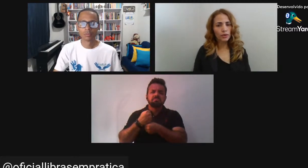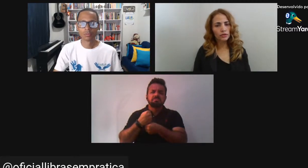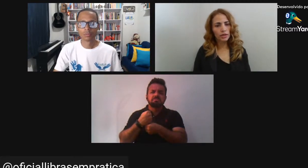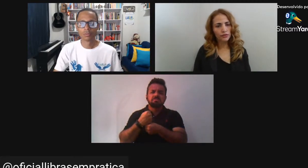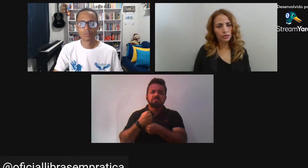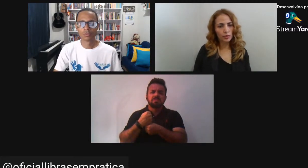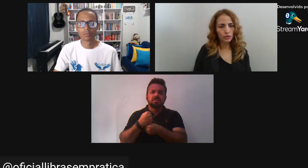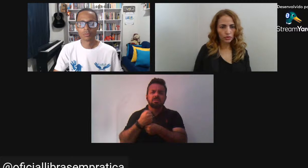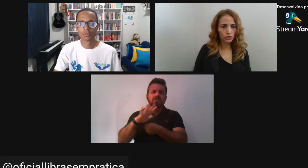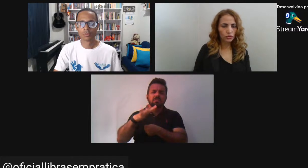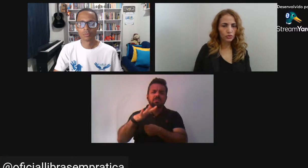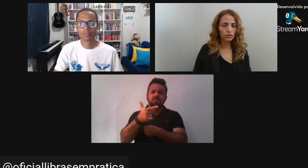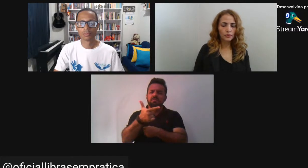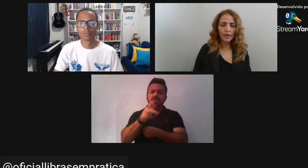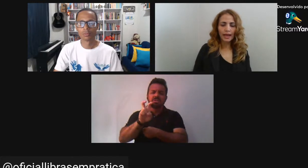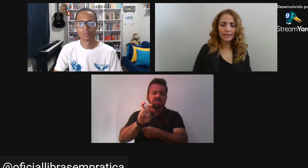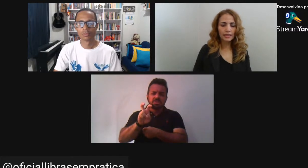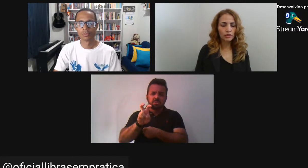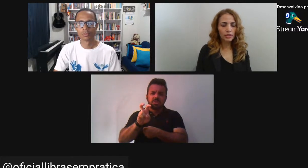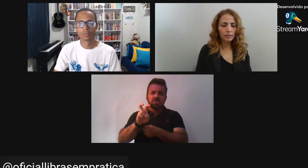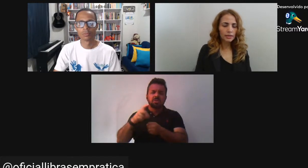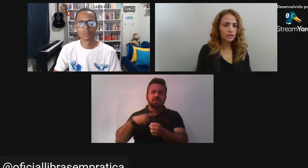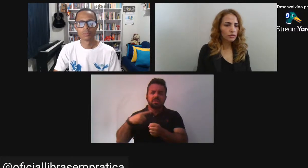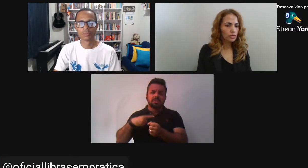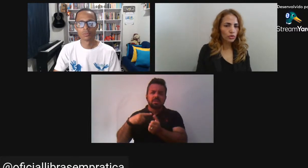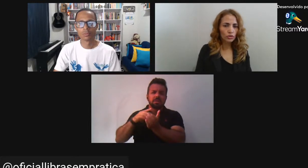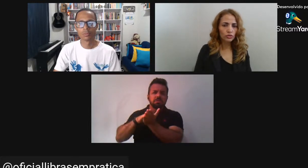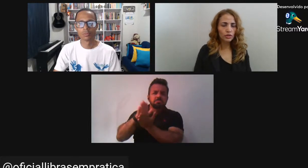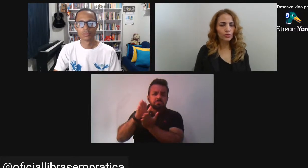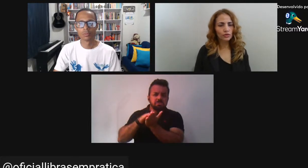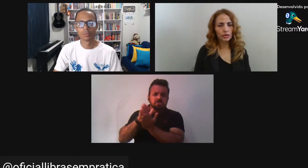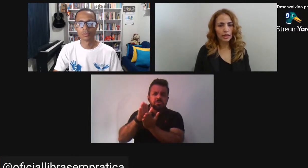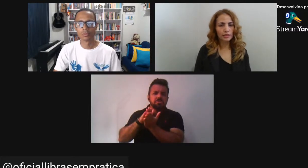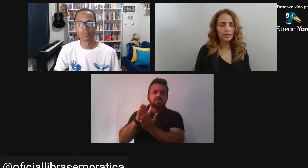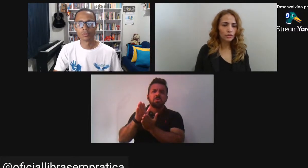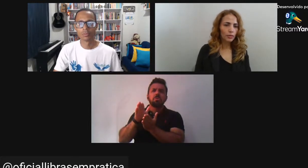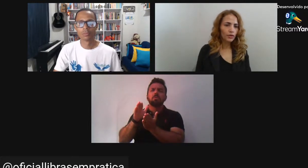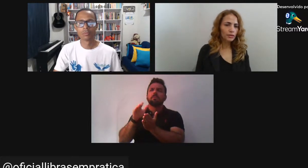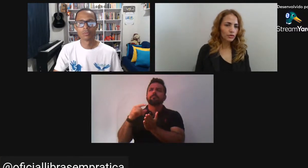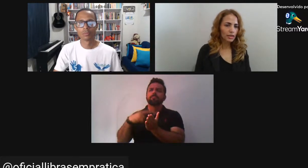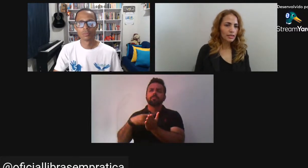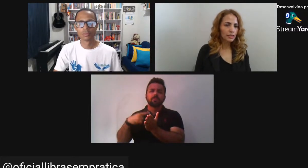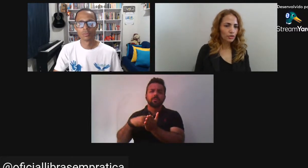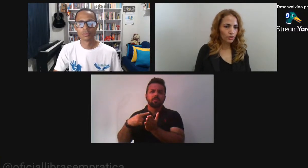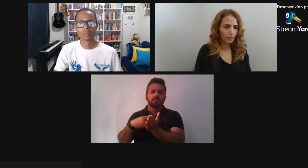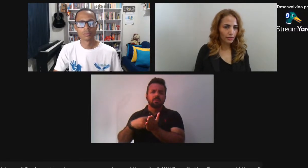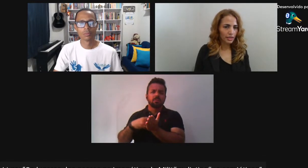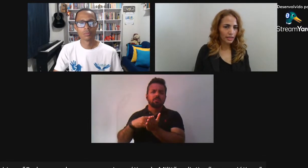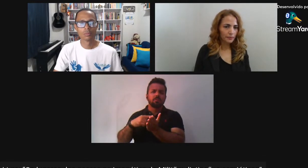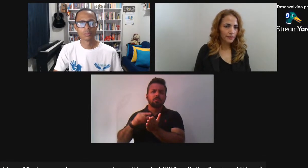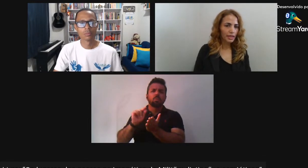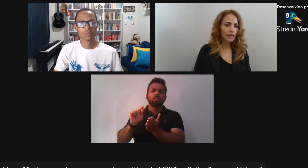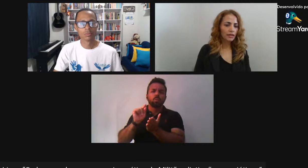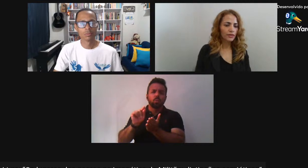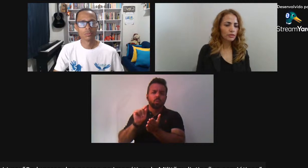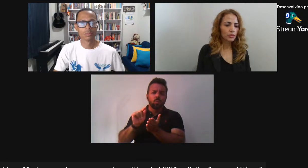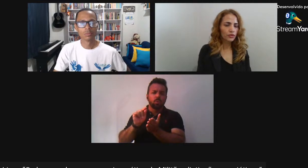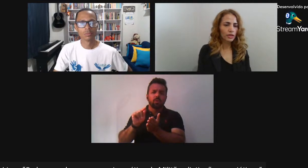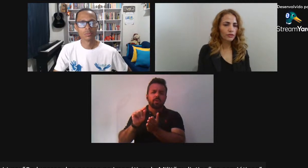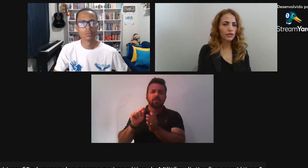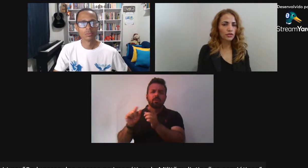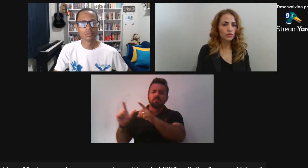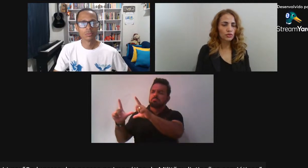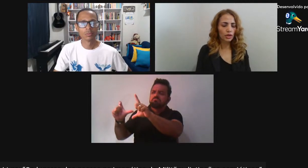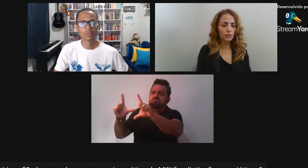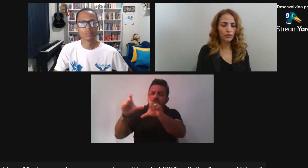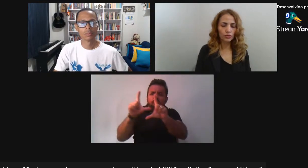25 anos Ele fez uma produção de estúdio Atendendo a demanda De todos os setores sociais E isso é uma coisa Muito interessante Do trabalho dele Ele fazia uma